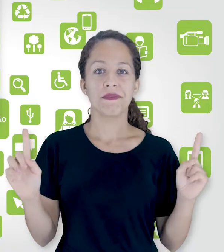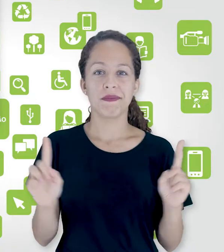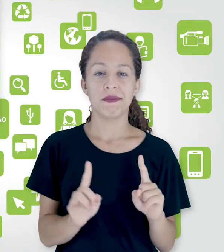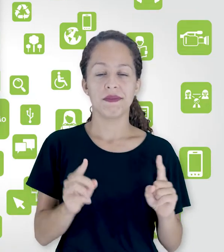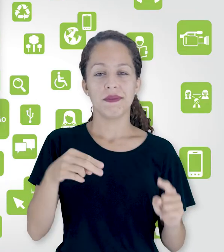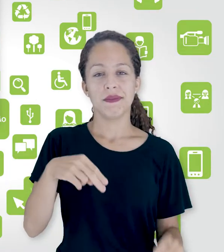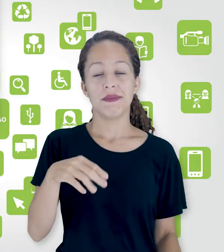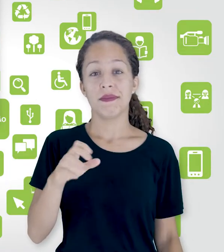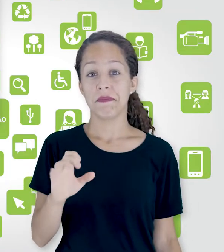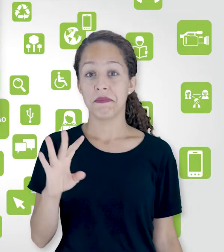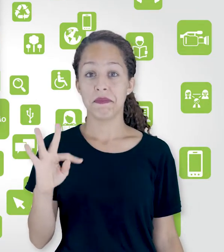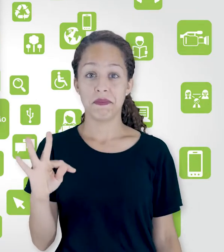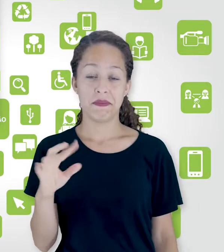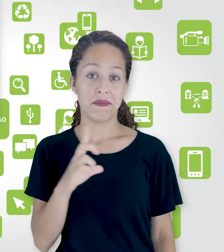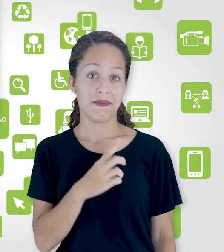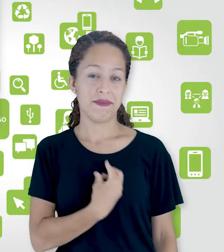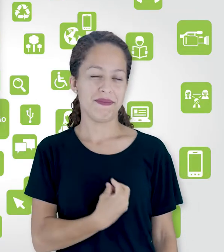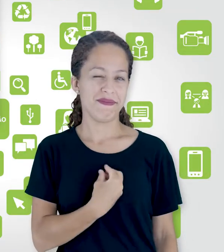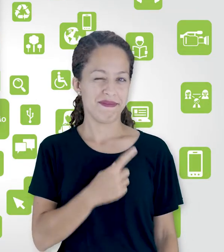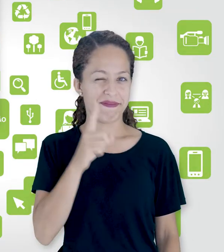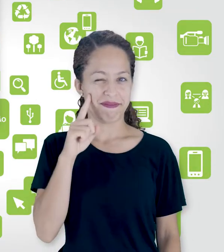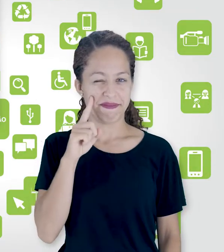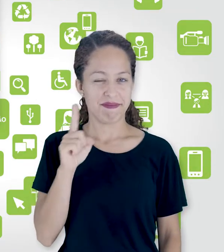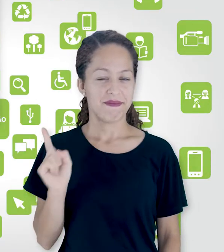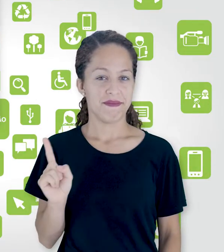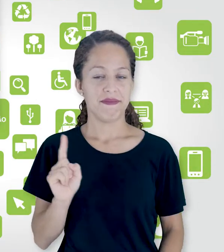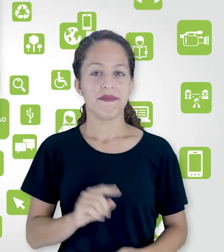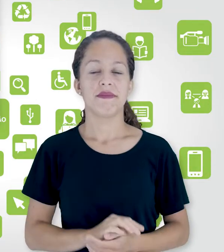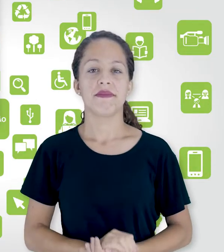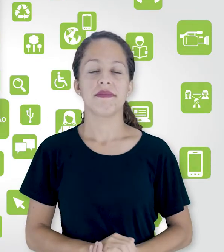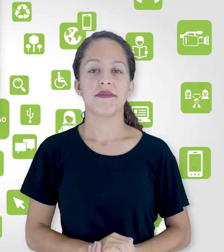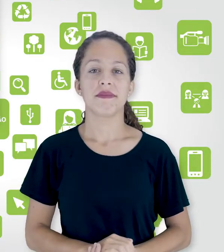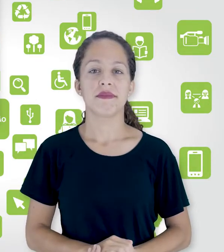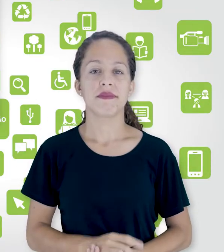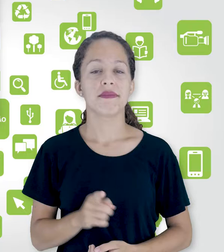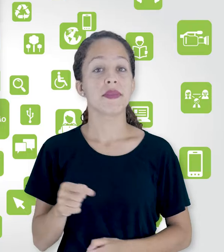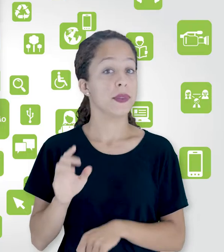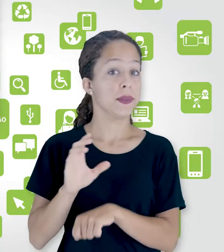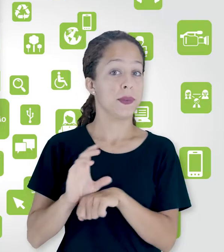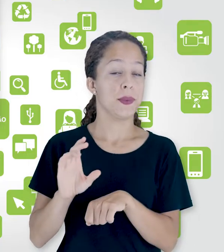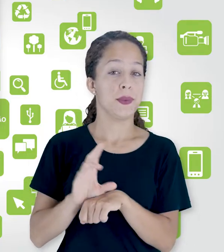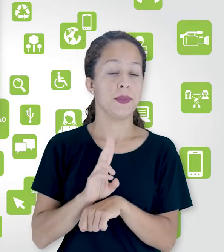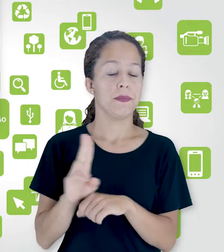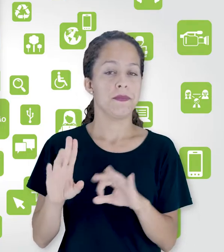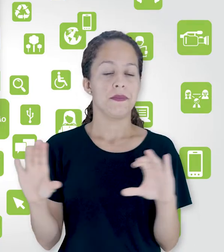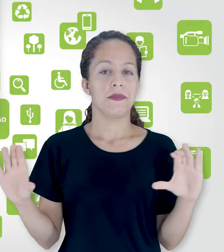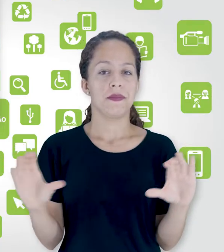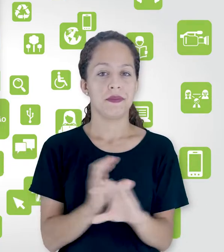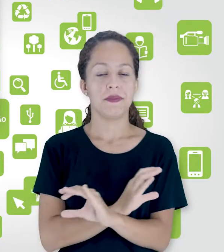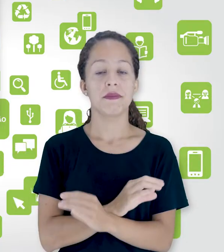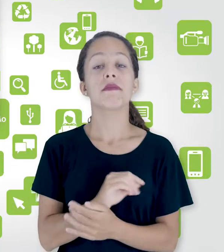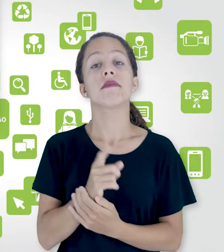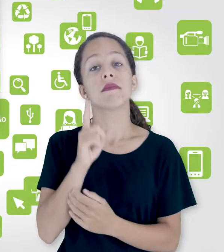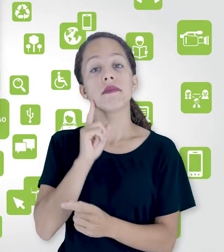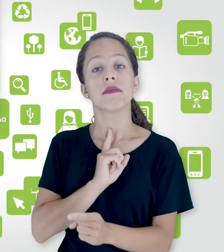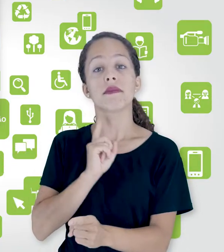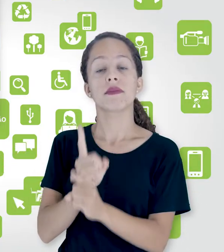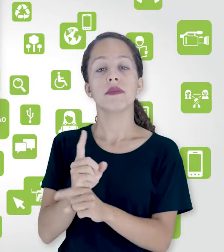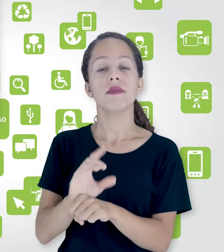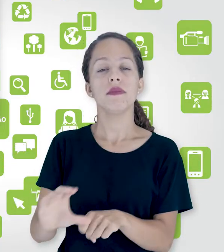M-E-T, pesque, educa. E aqui o nome completo do curso. Então a gente encontrou o curso que eu quero importar